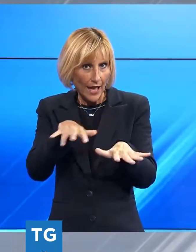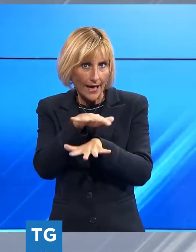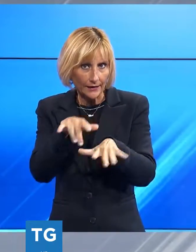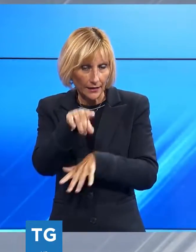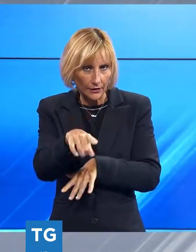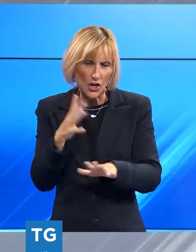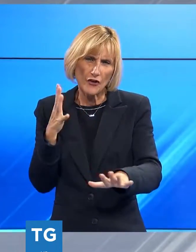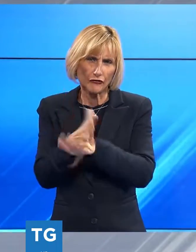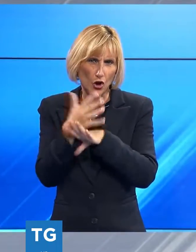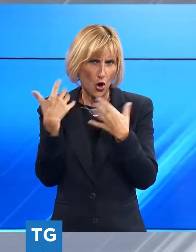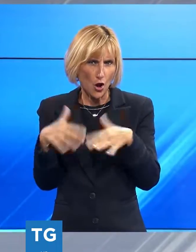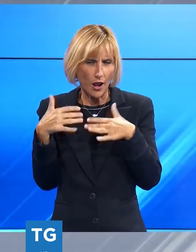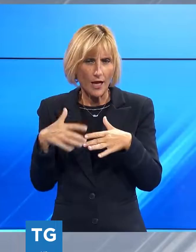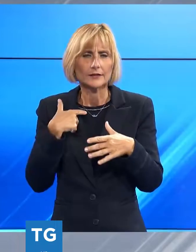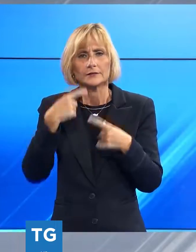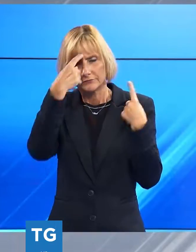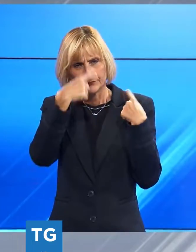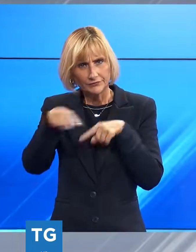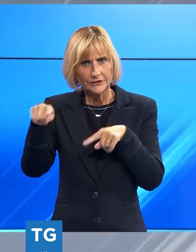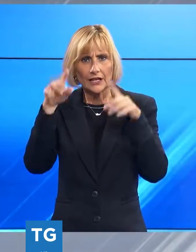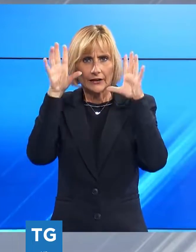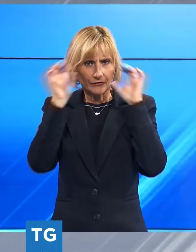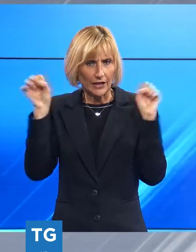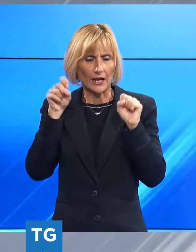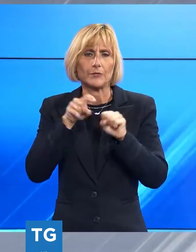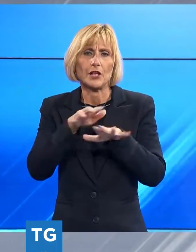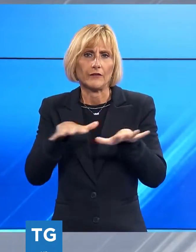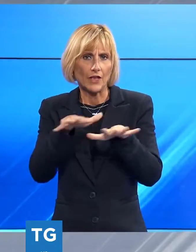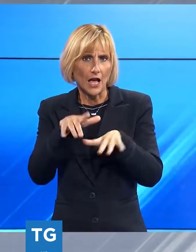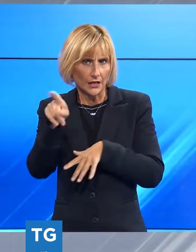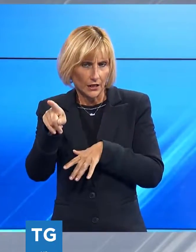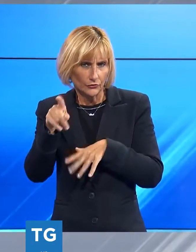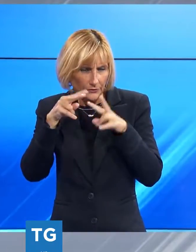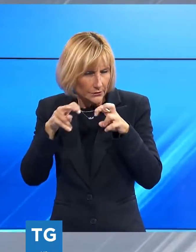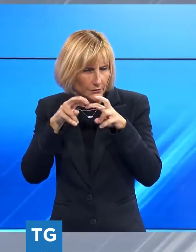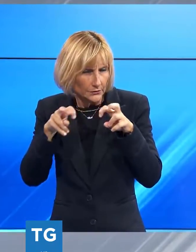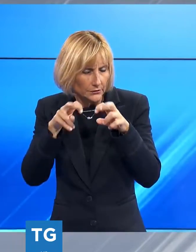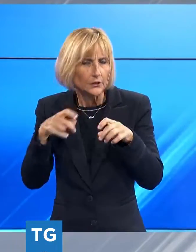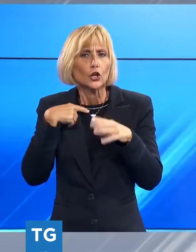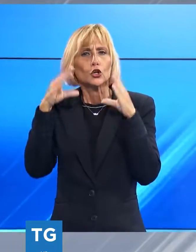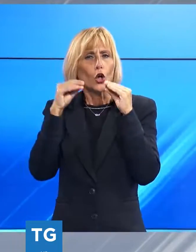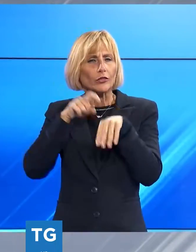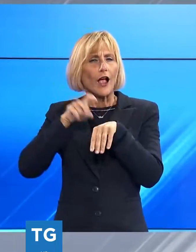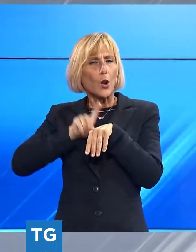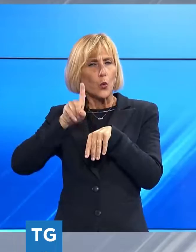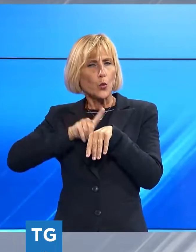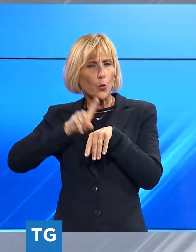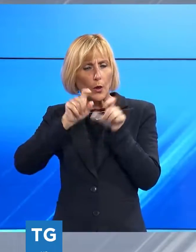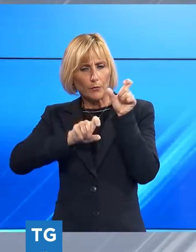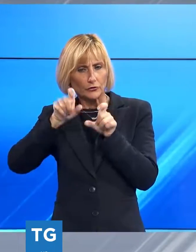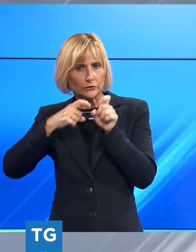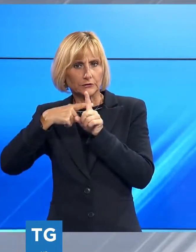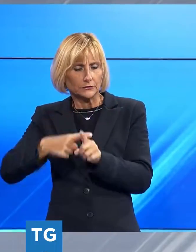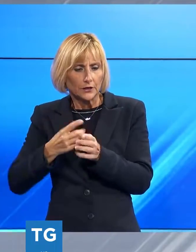fatti, stanno indagando i carabinieri del comando di Viareggio. Intorno a luna di notte alcuni passanti hanno soccorso un uomo nei pressi della